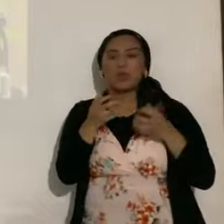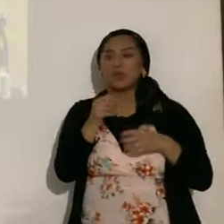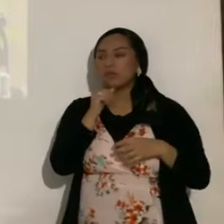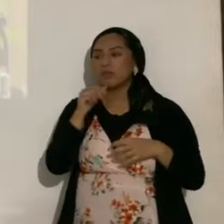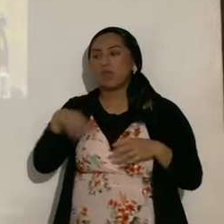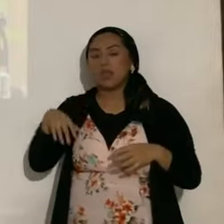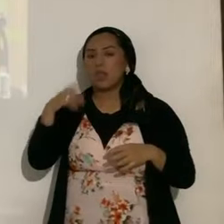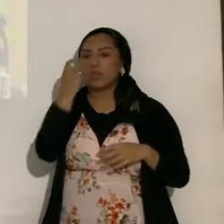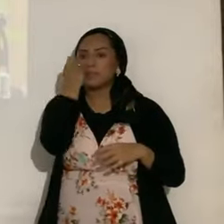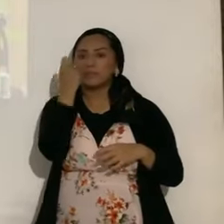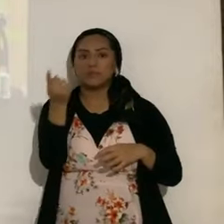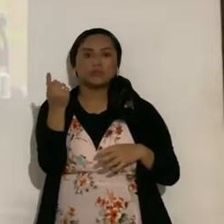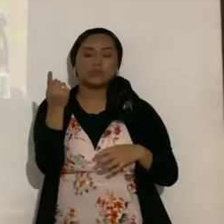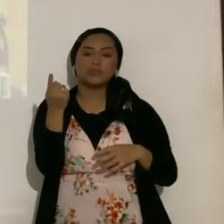señales, no ha querido más bien.